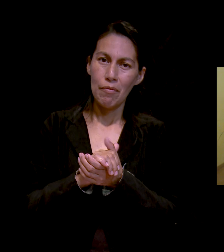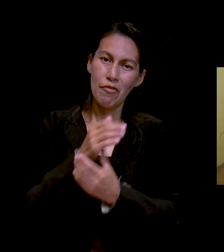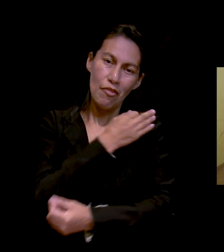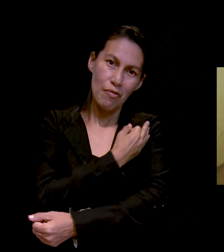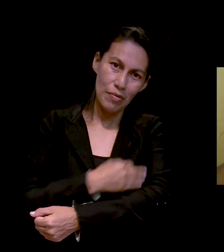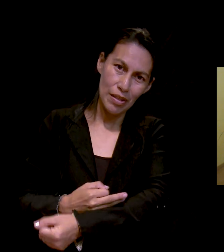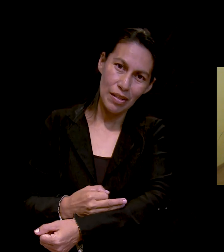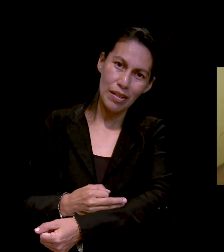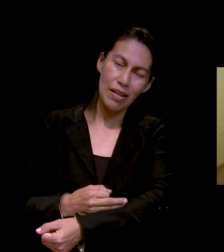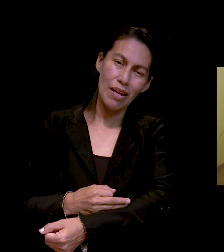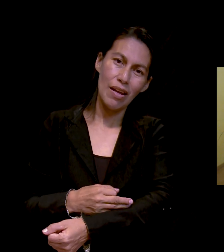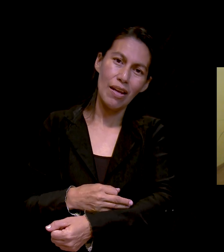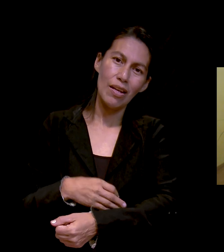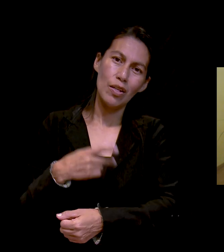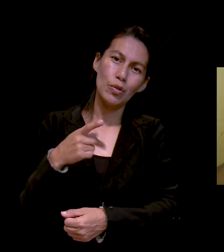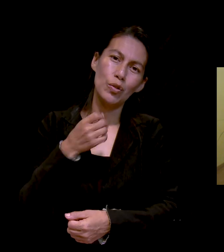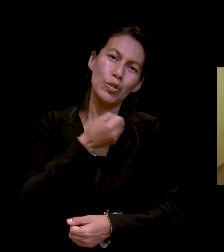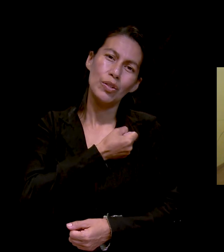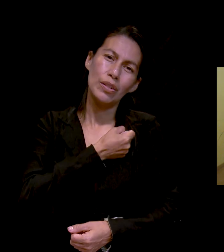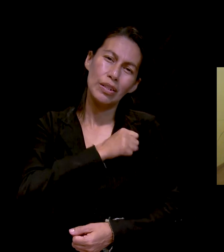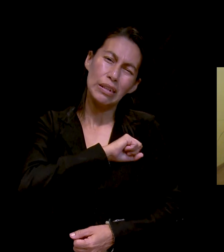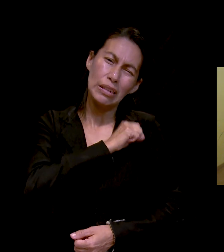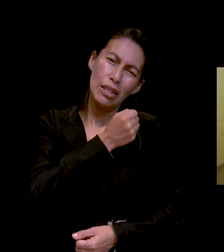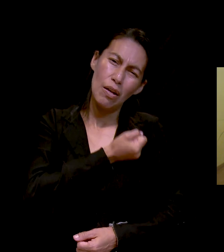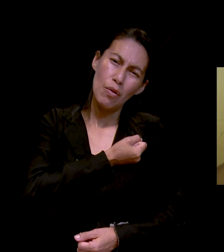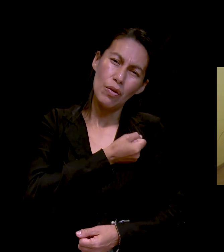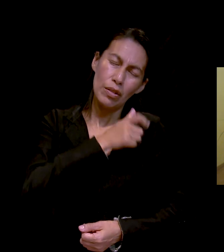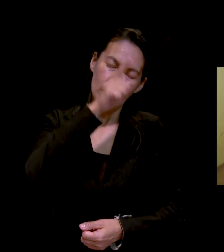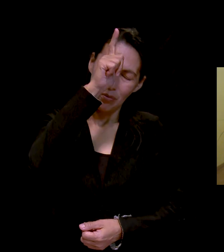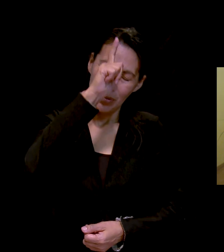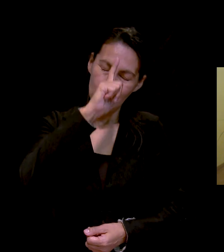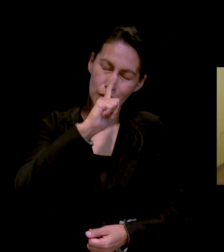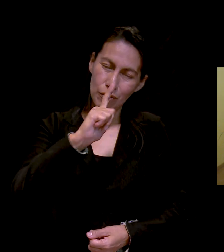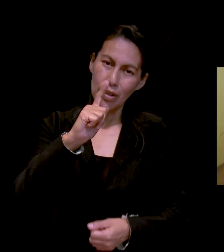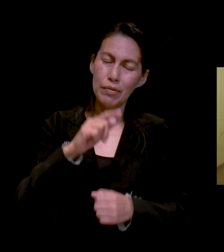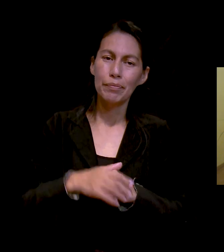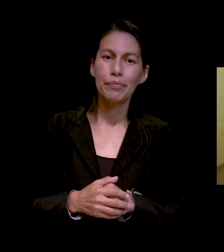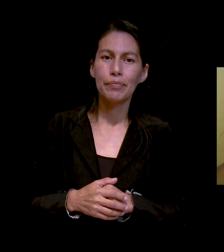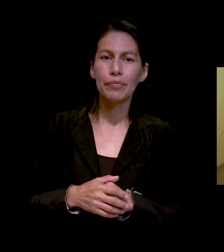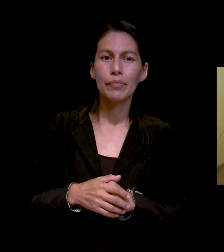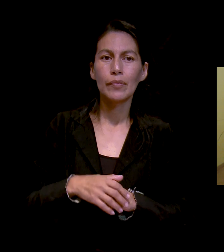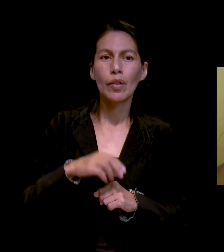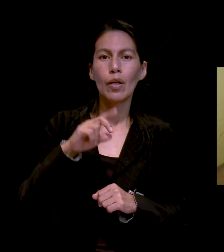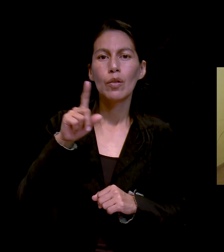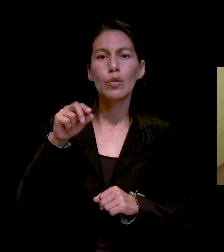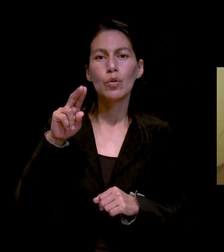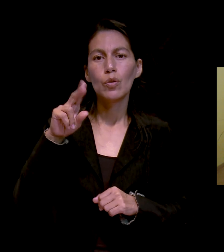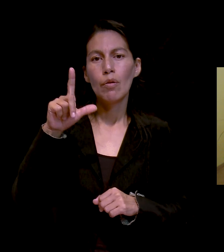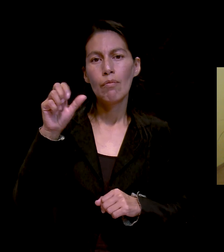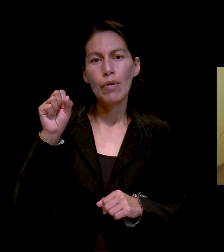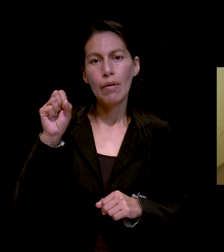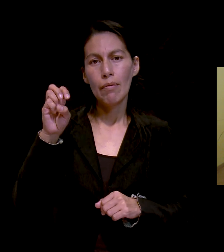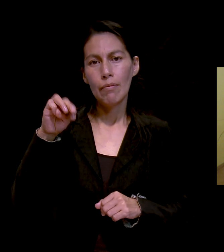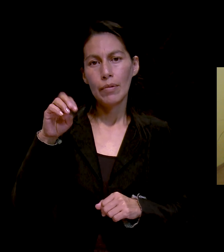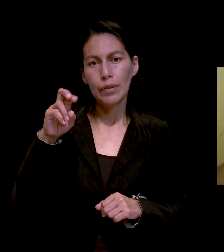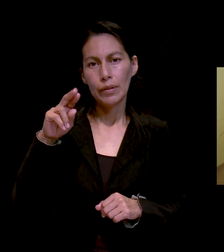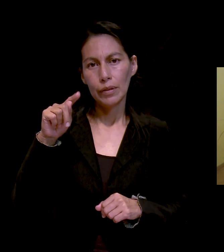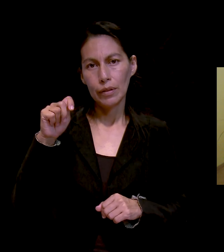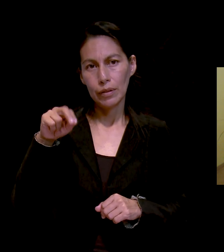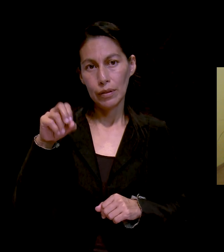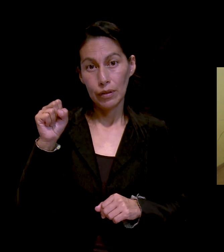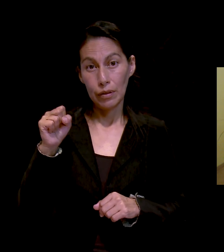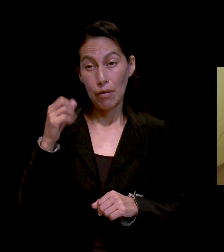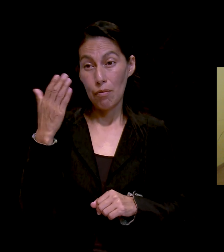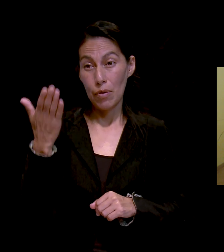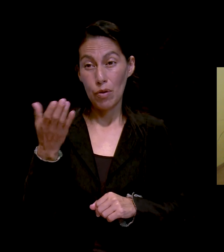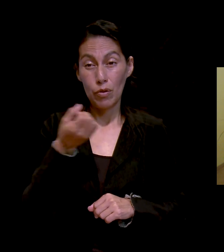Lourdes Zulma López Martínez, pide oración por mi salud física y espiritual. Sandra